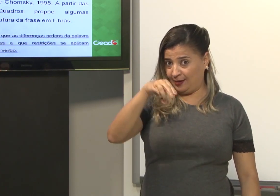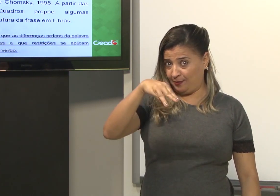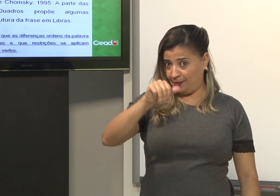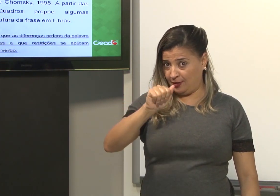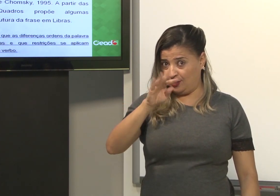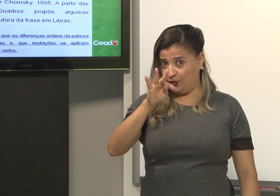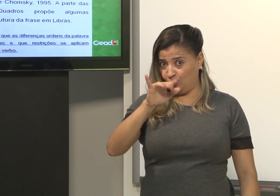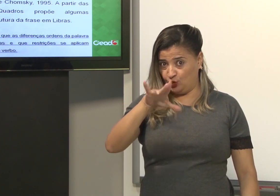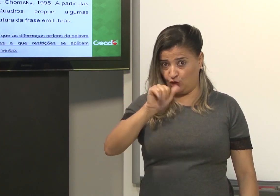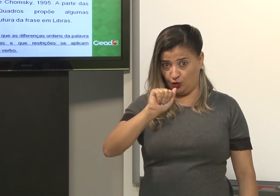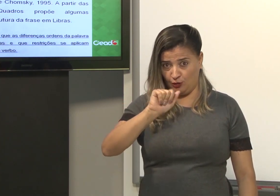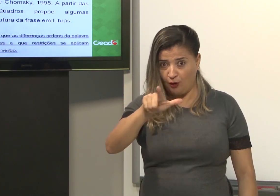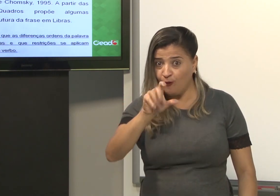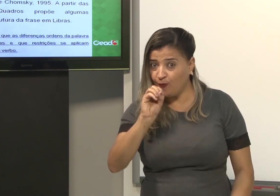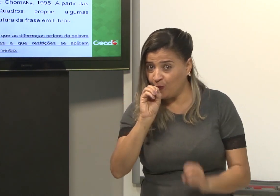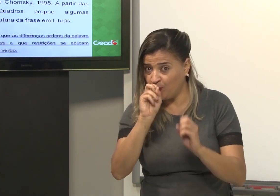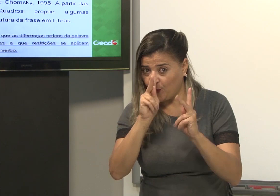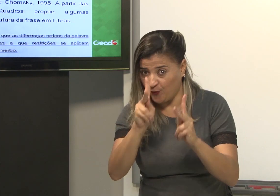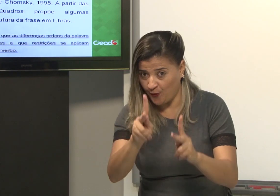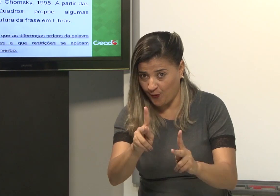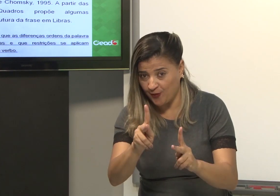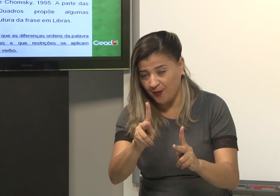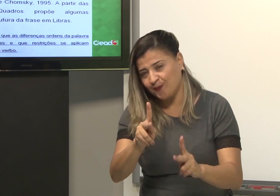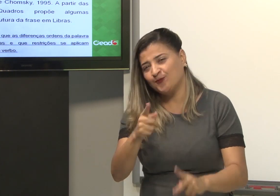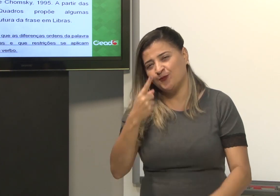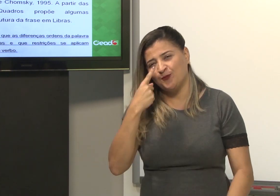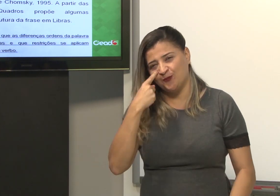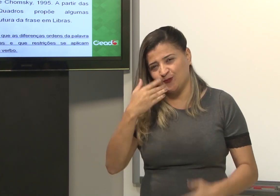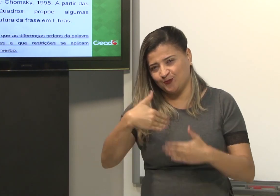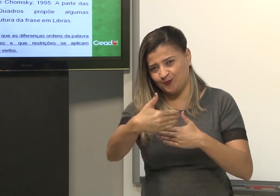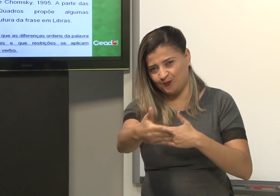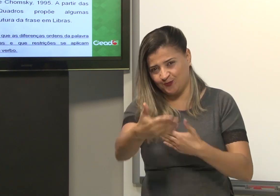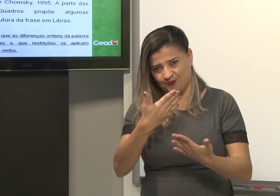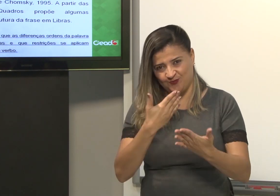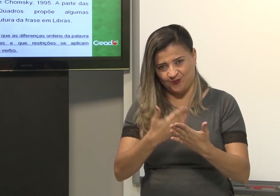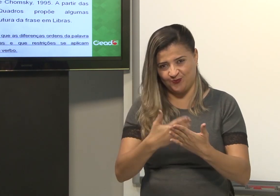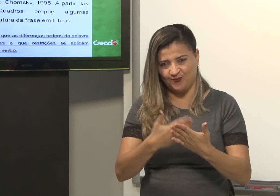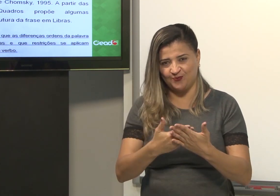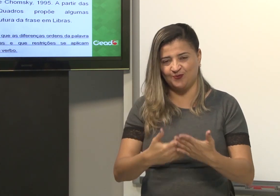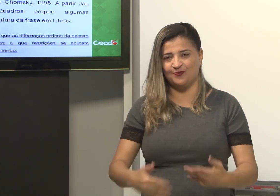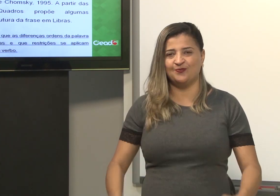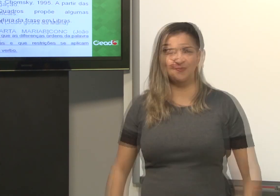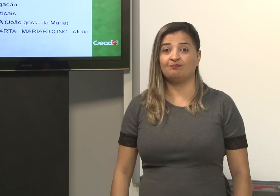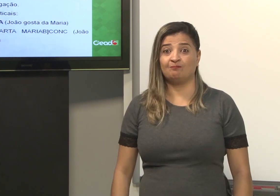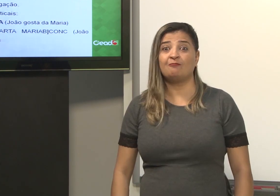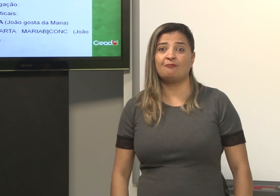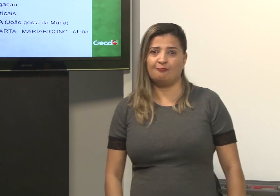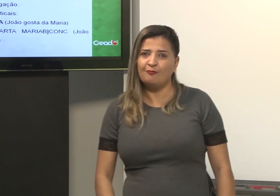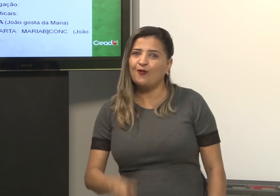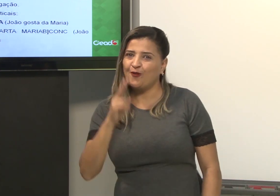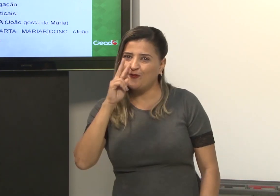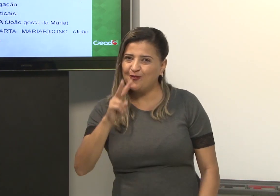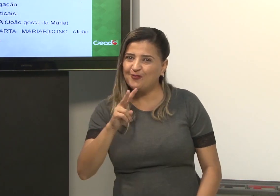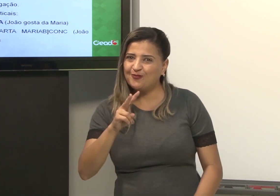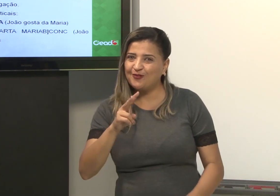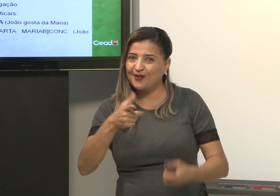Ok? Então, vamos continuar nossa aula. Então, vocês viram antes que eu expliquei?